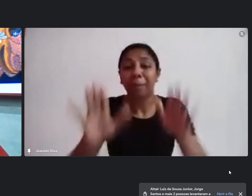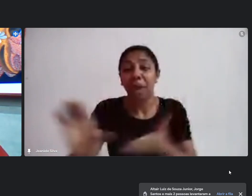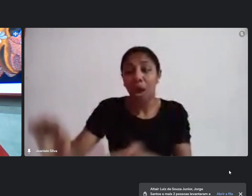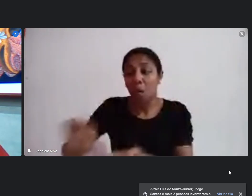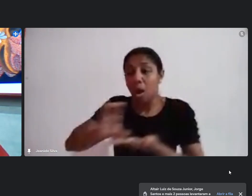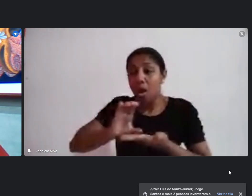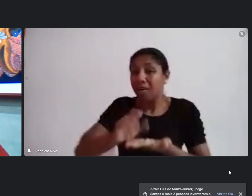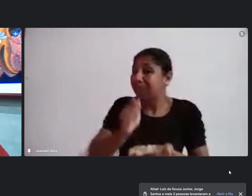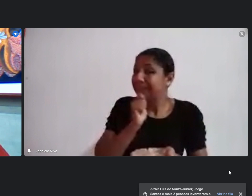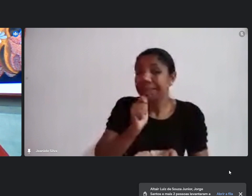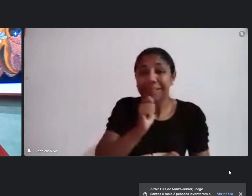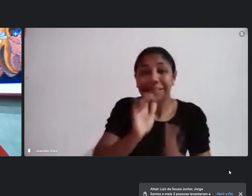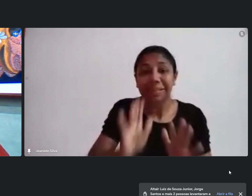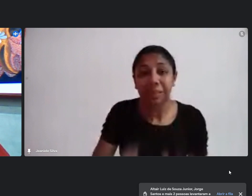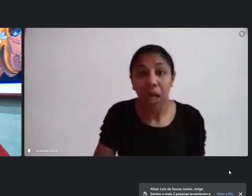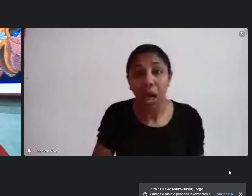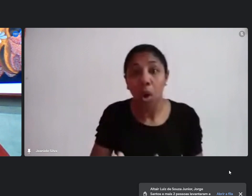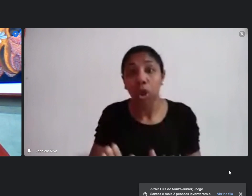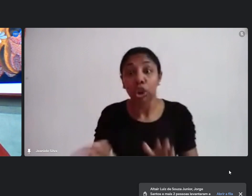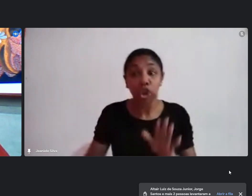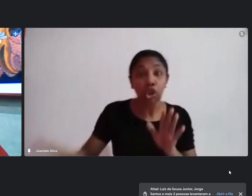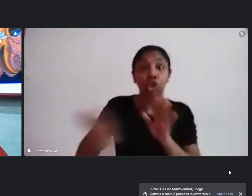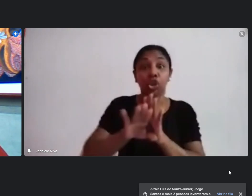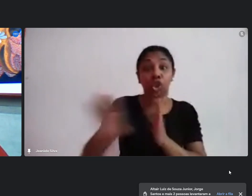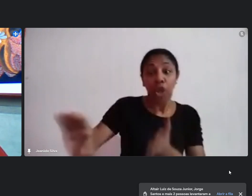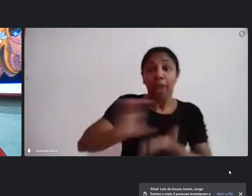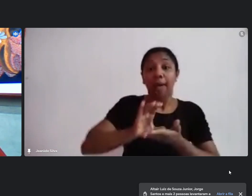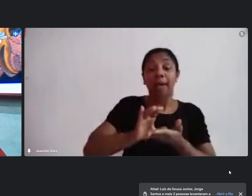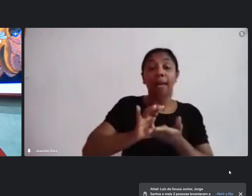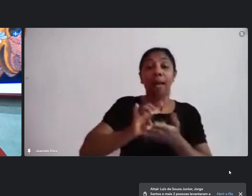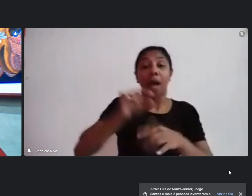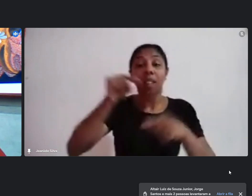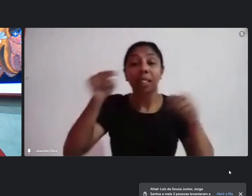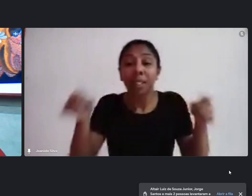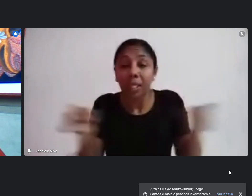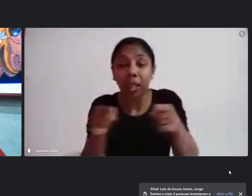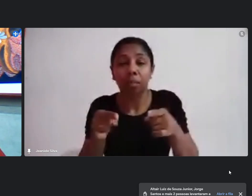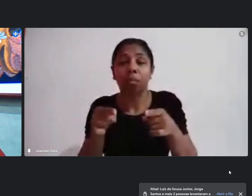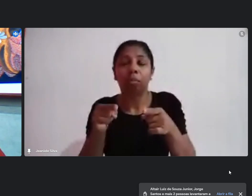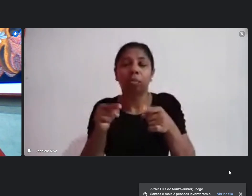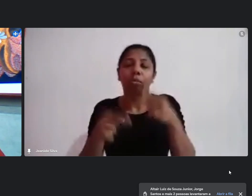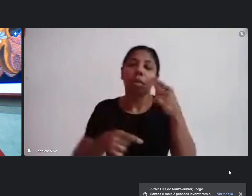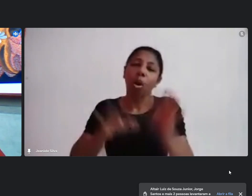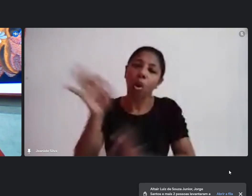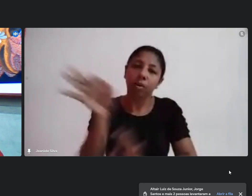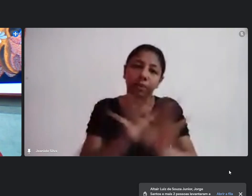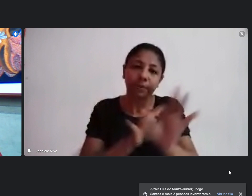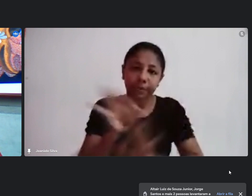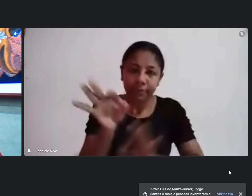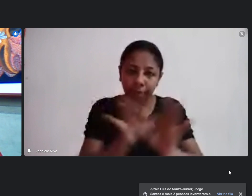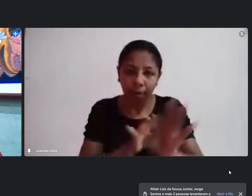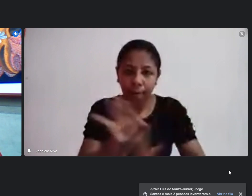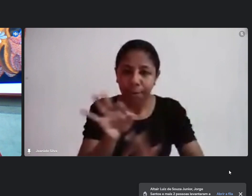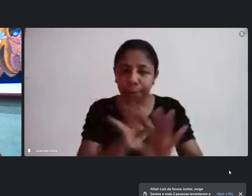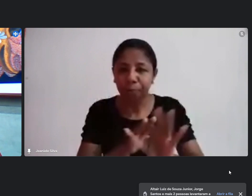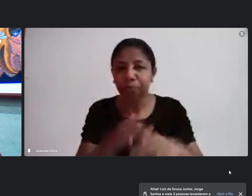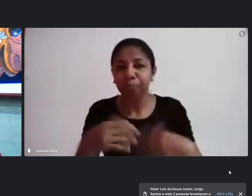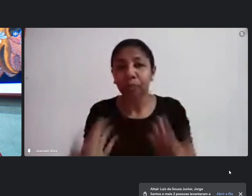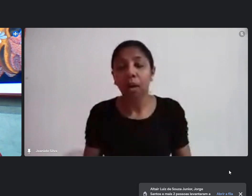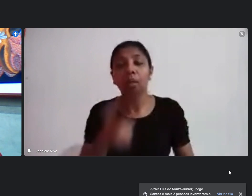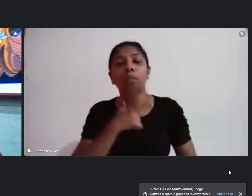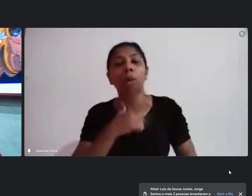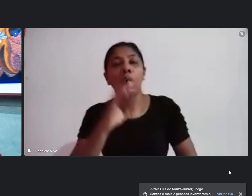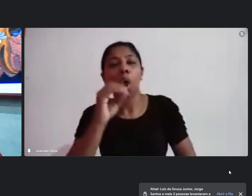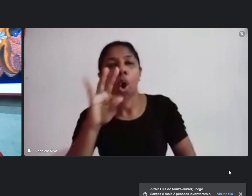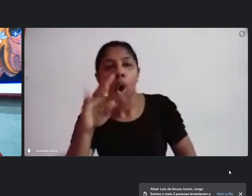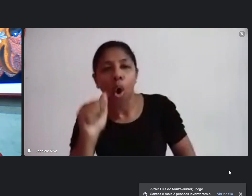quando chegar vai ser pouco tempo para administrar então é pensar são editais mais abrangentes onde teria uma cota mínima uma quantidade